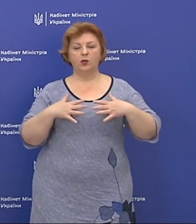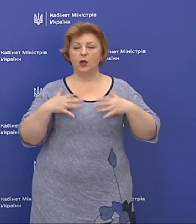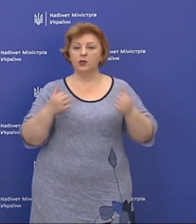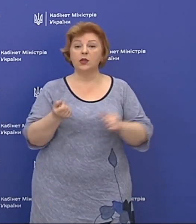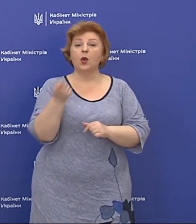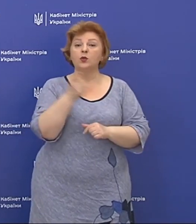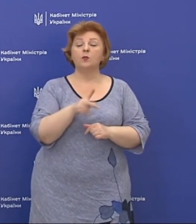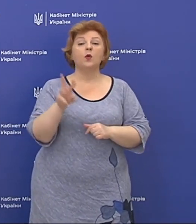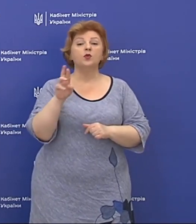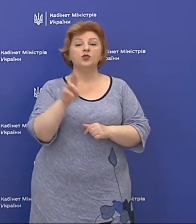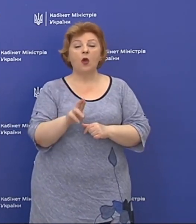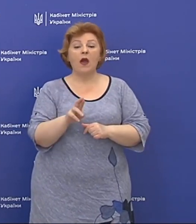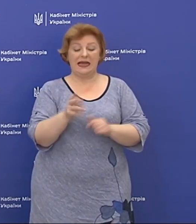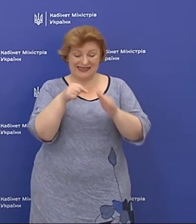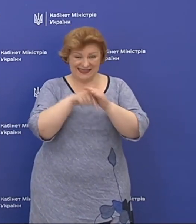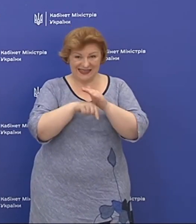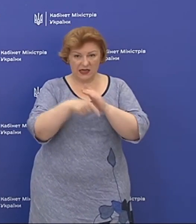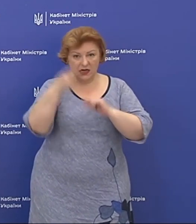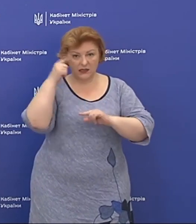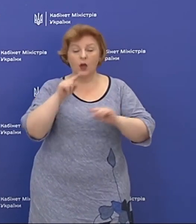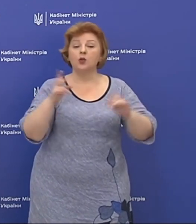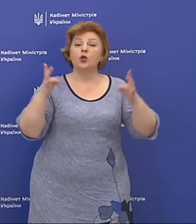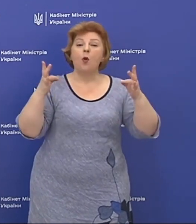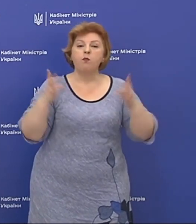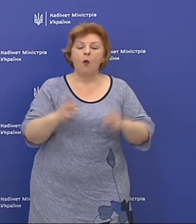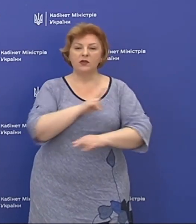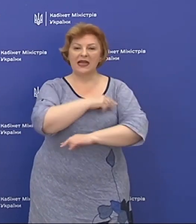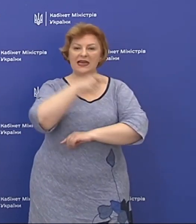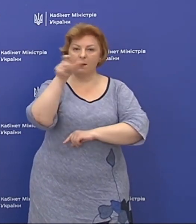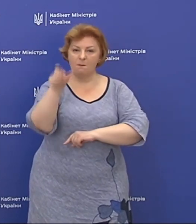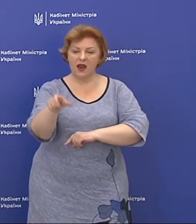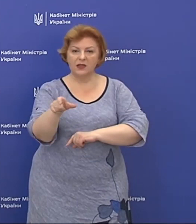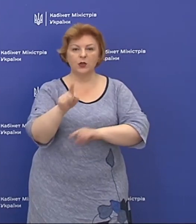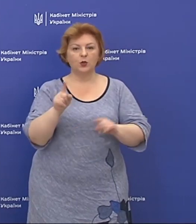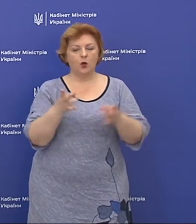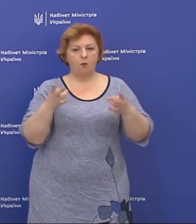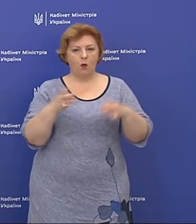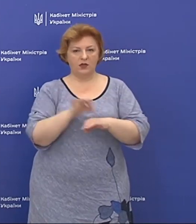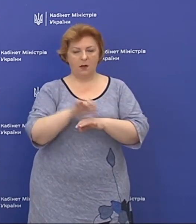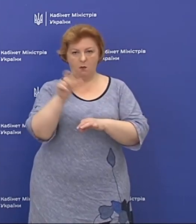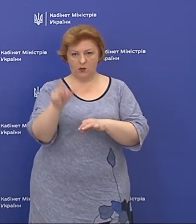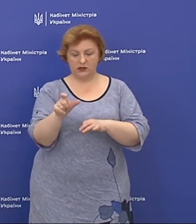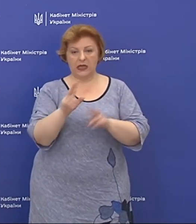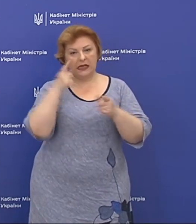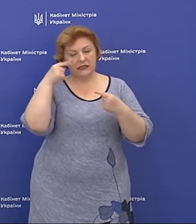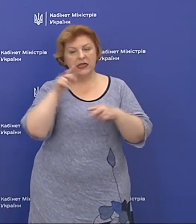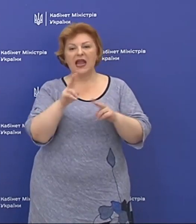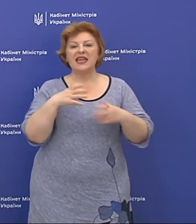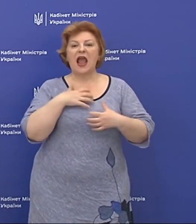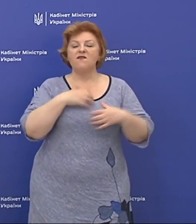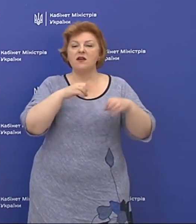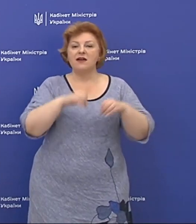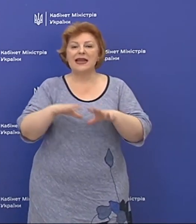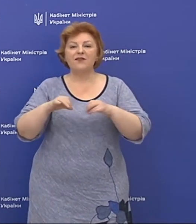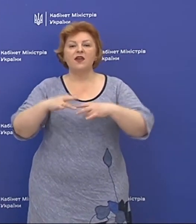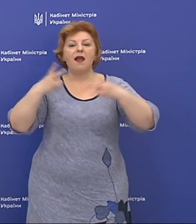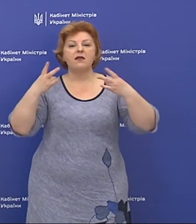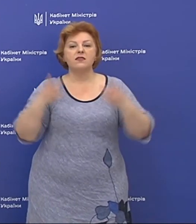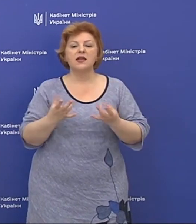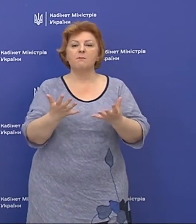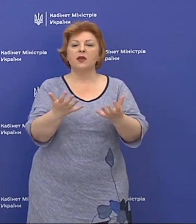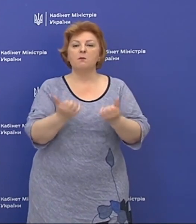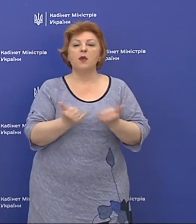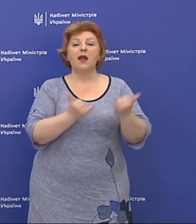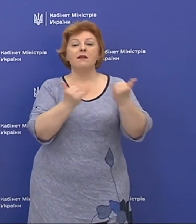Тому що я зсередини знаю, що потрібно медику і що потрібно пацієнту. Я знаю, які важливі рішення необхідно